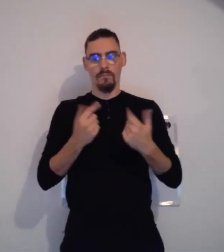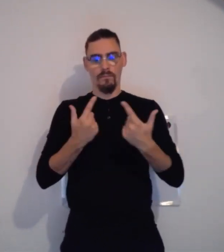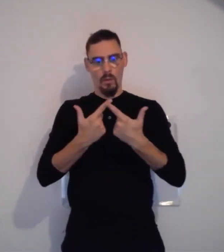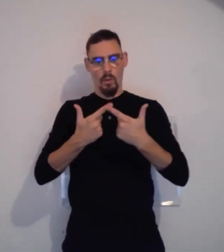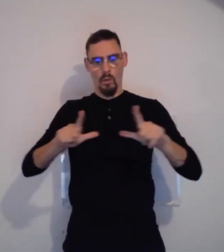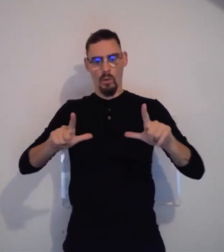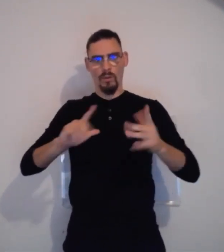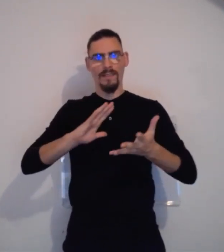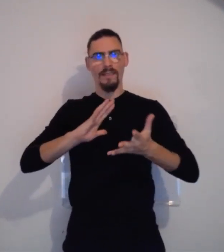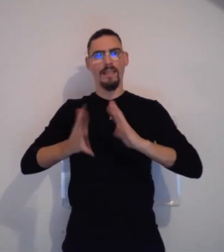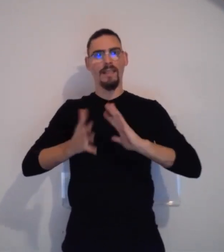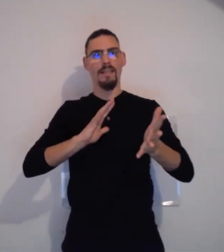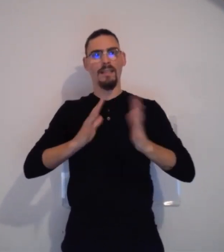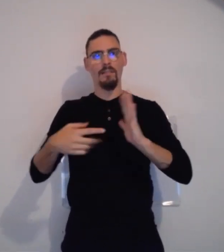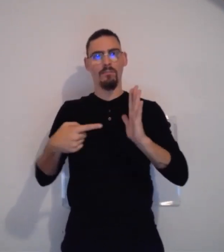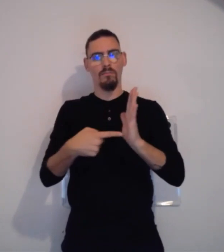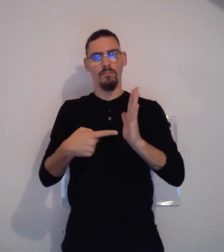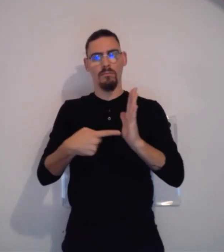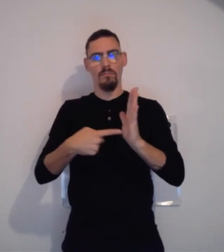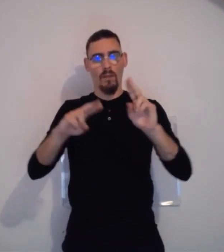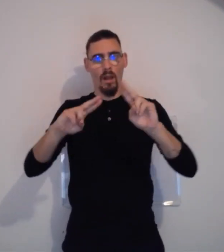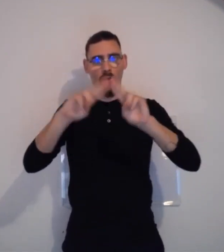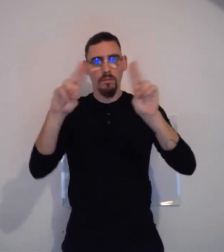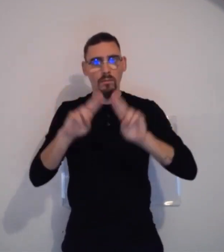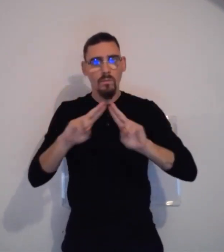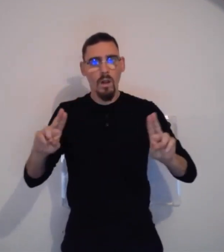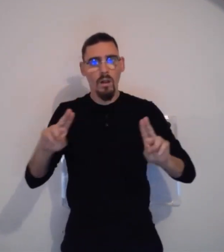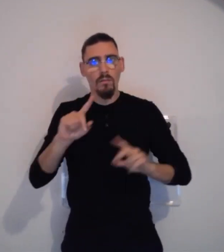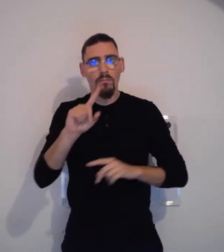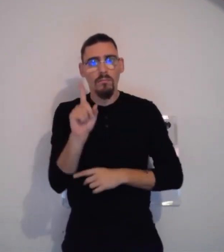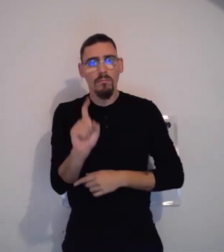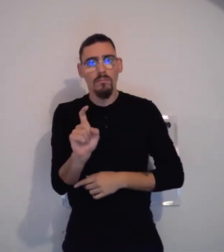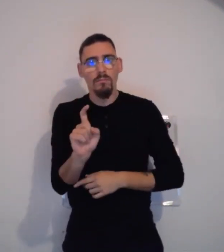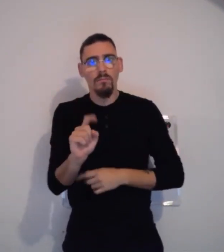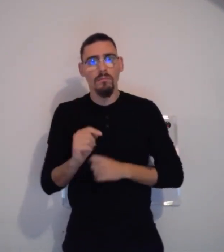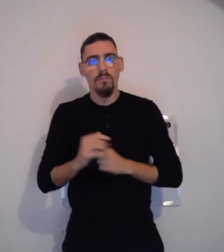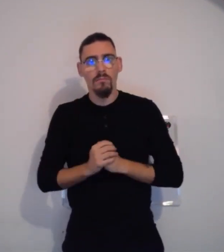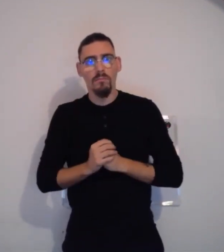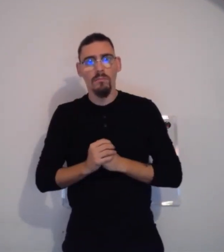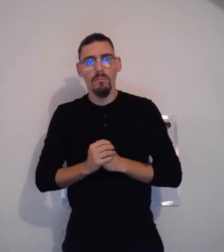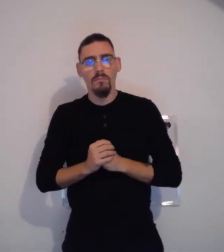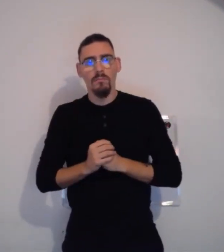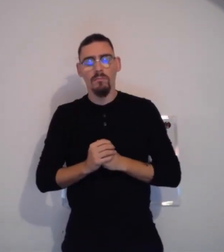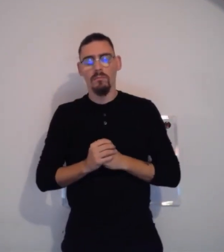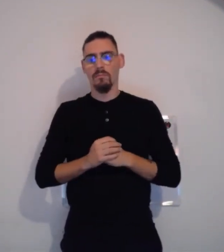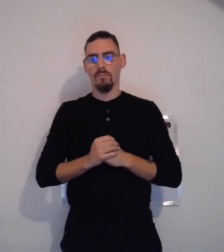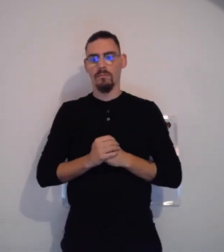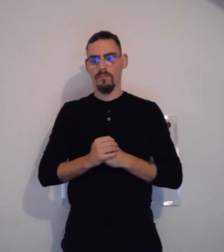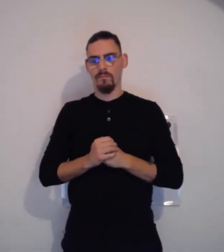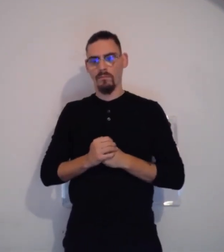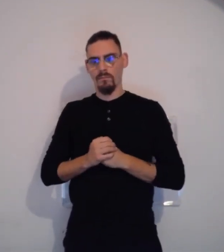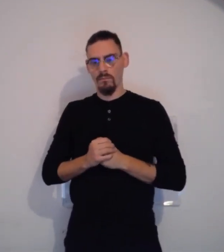Je vois également une autre question sur la langue des signes et sur le fait qu'elle soit